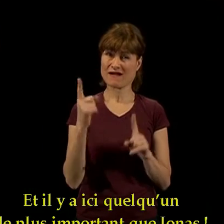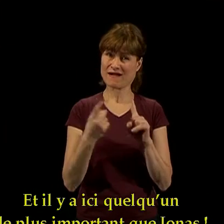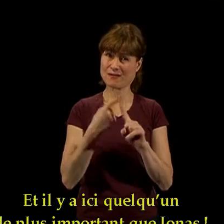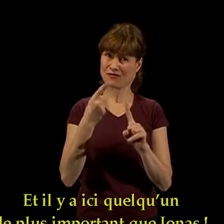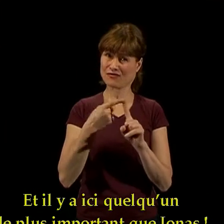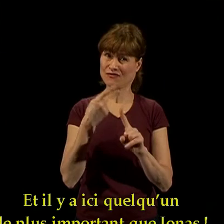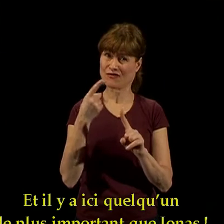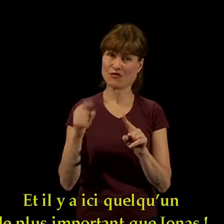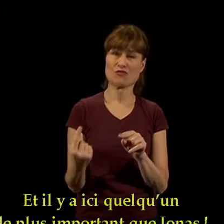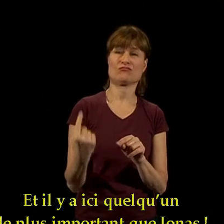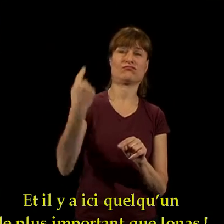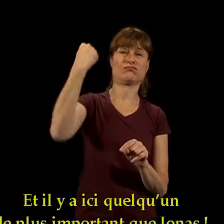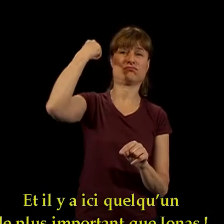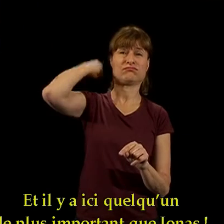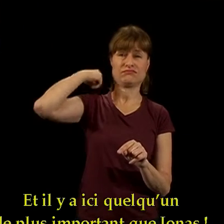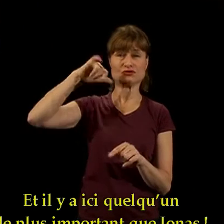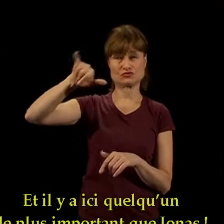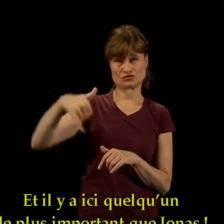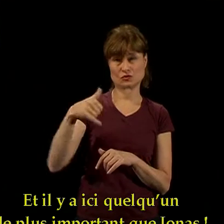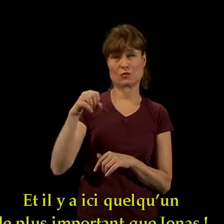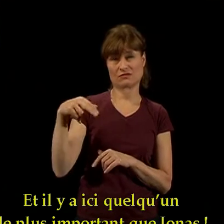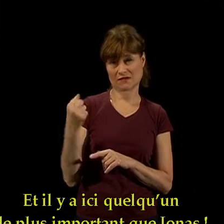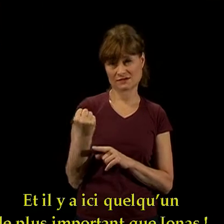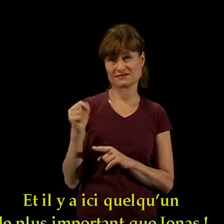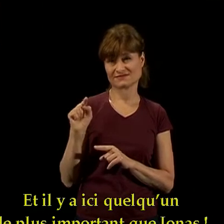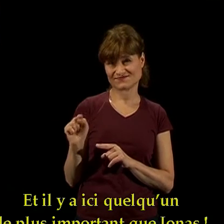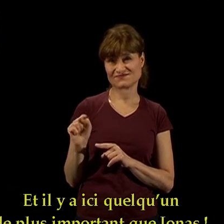Et il y a ici quelqu'un de plus important que Jonas.